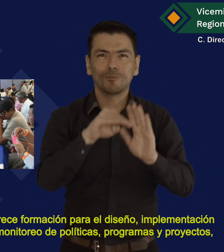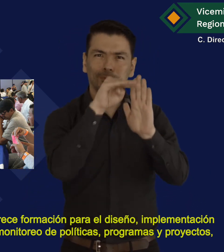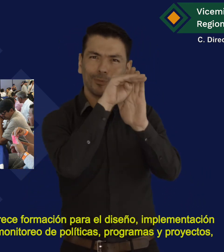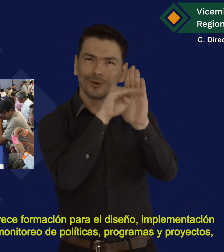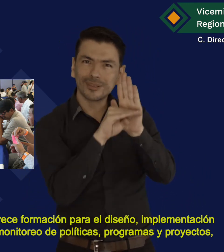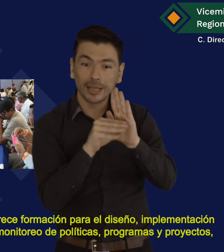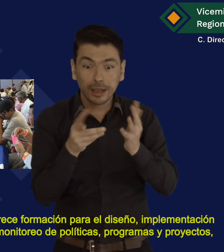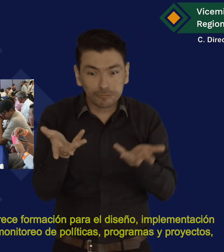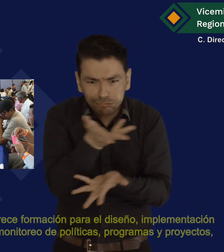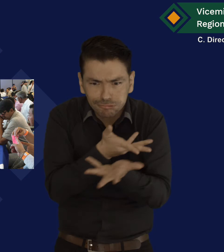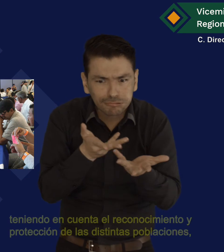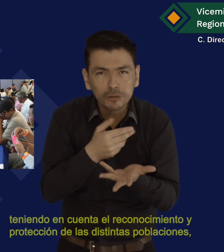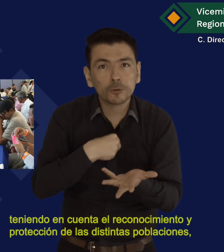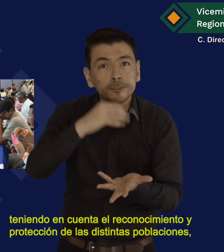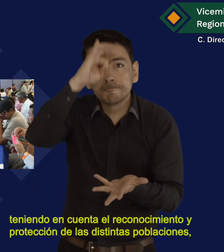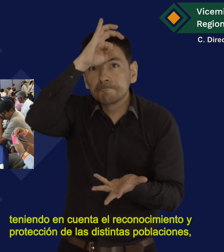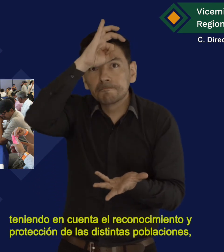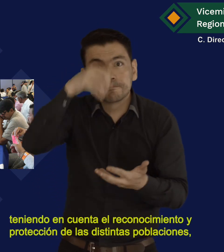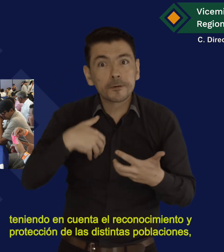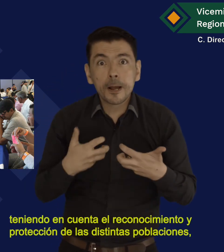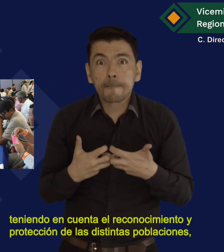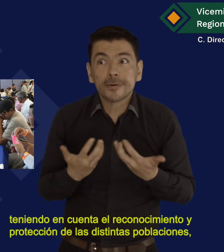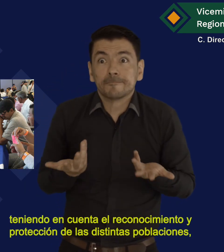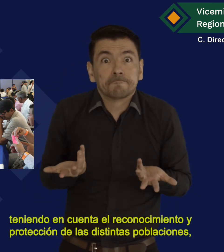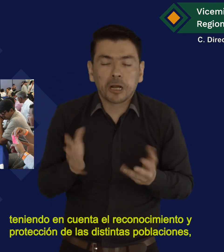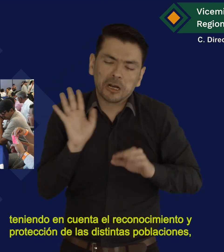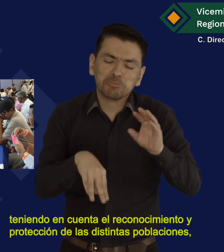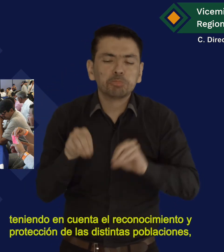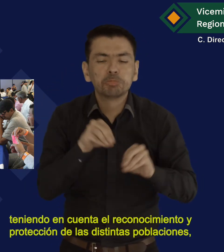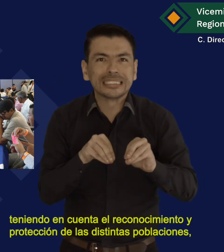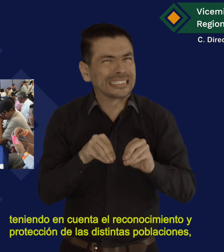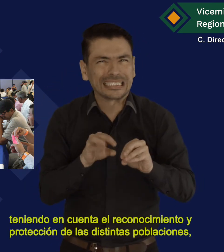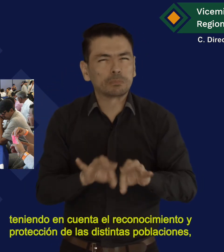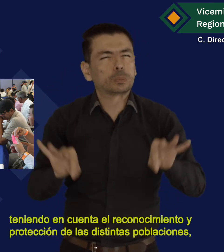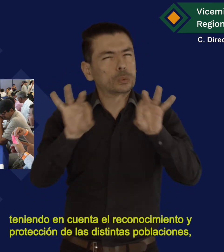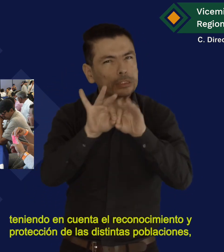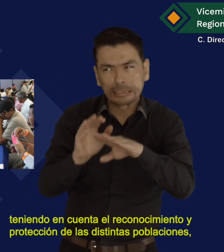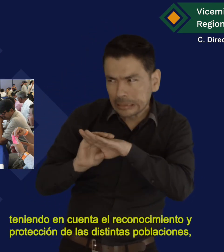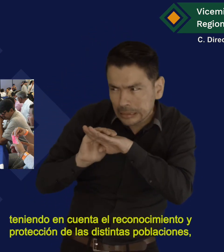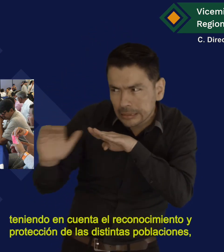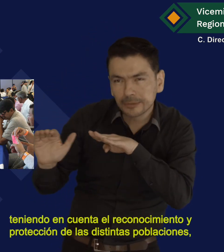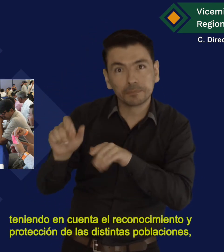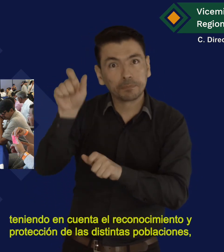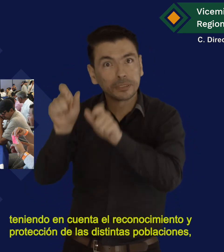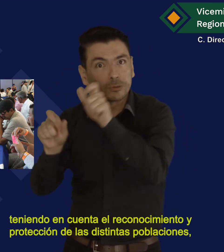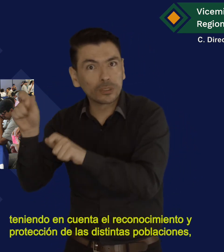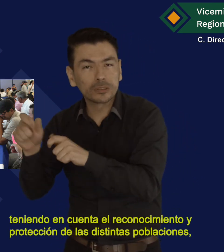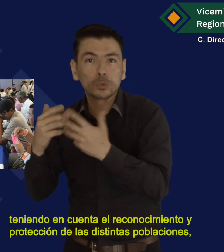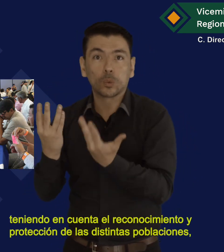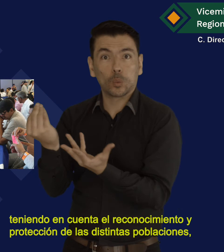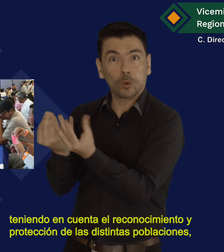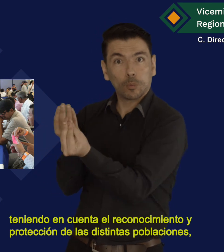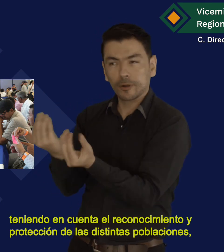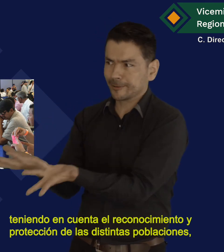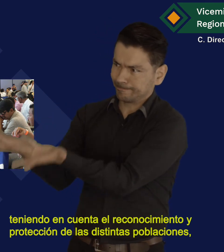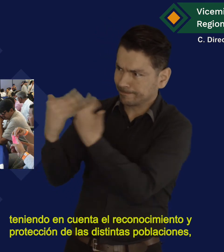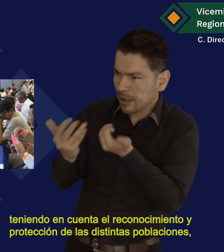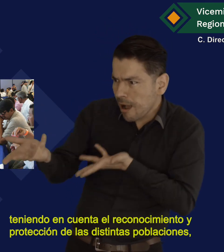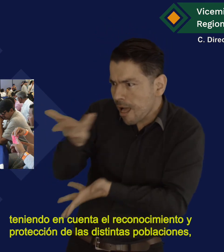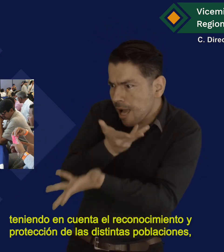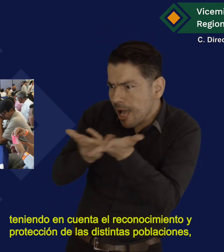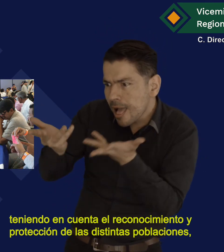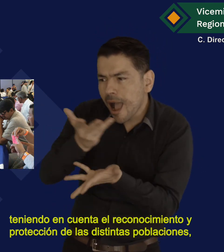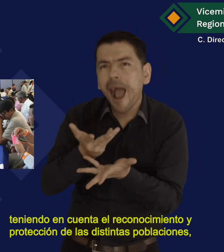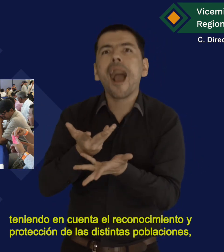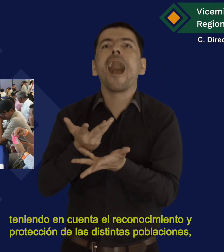y proyectos Teniendo en cuenta el reconocimiento y protección de las distintas poblaciones Y